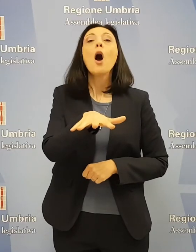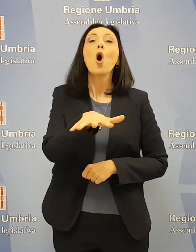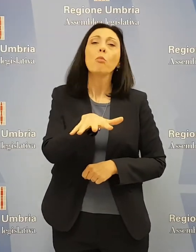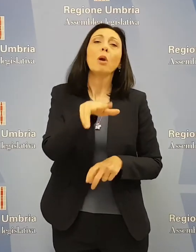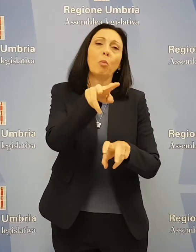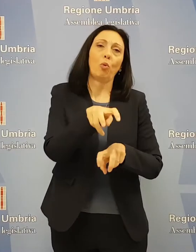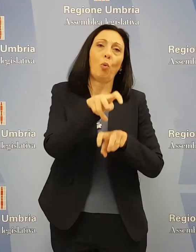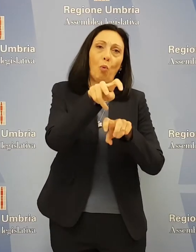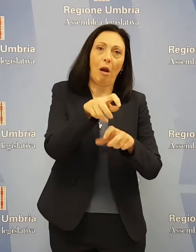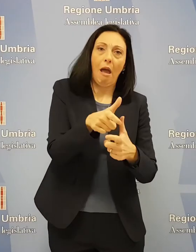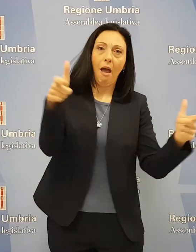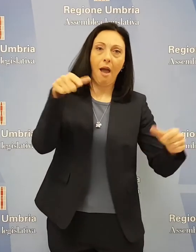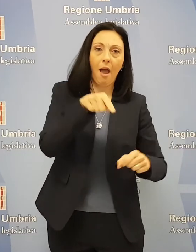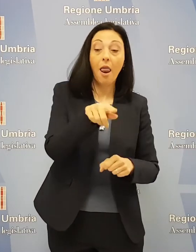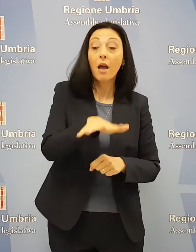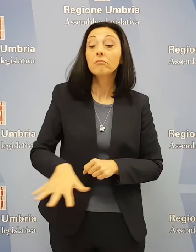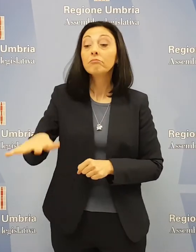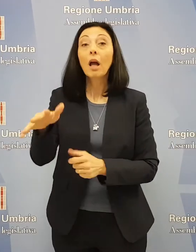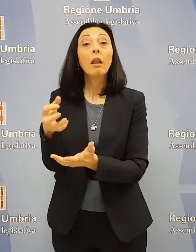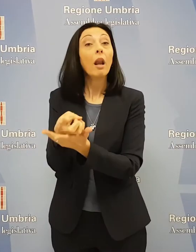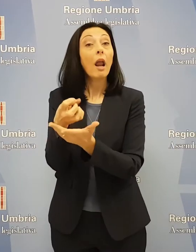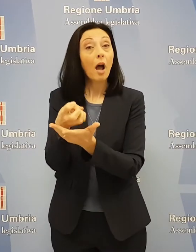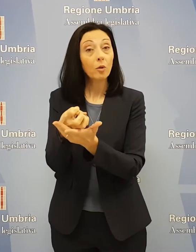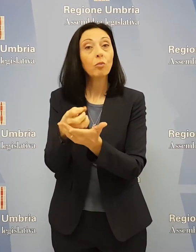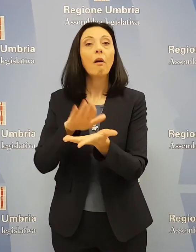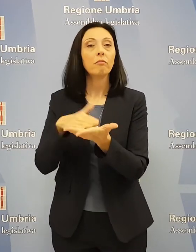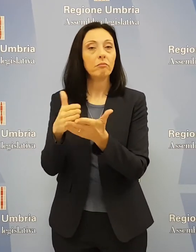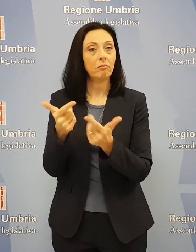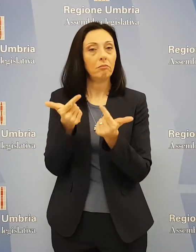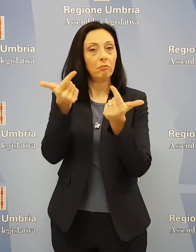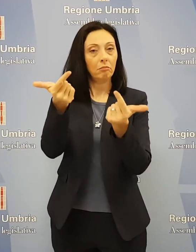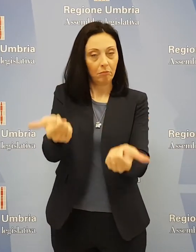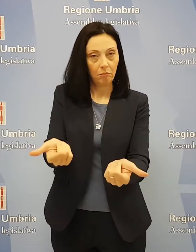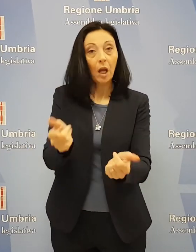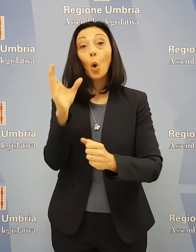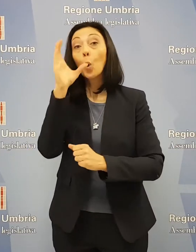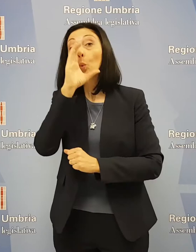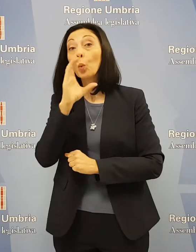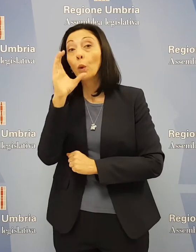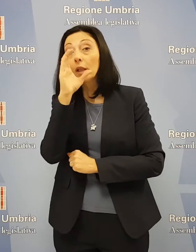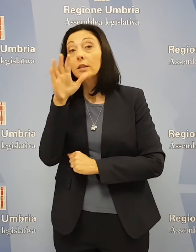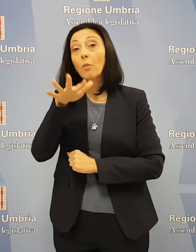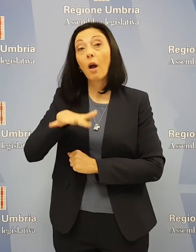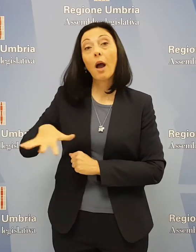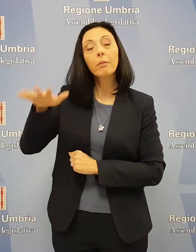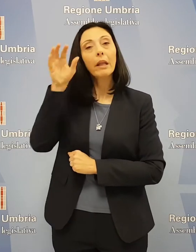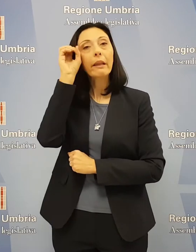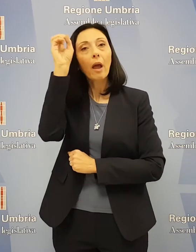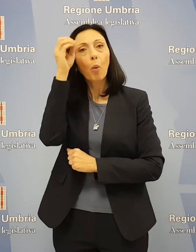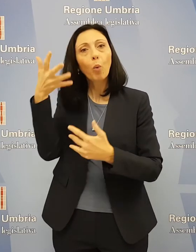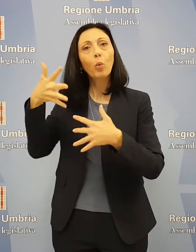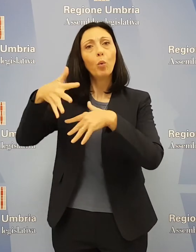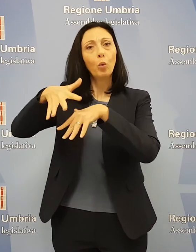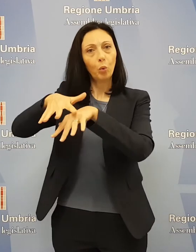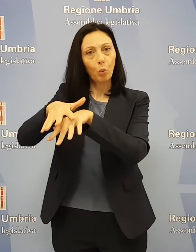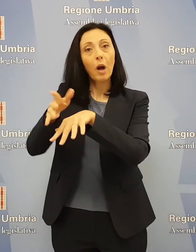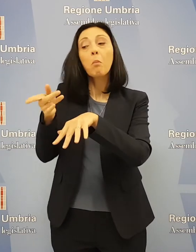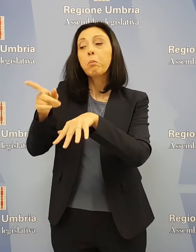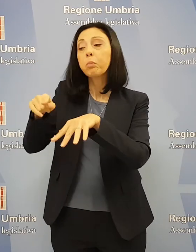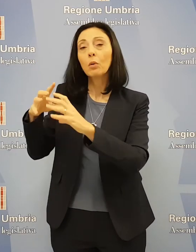rurale, la valorizzazione dell'ambiente naturale, il sistema integrato turismo-ambiente-cultura, oltre alla crescita